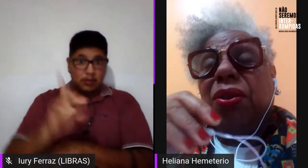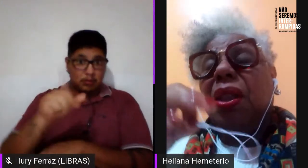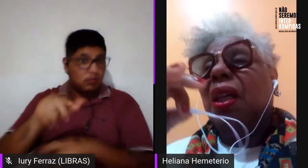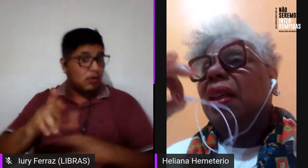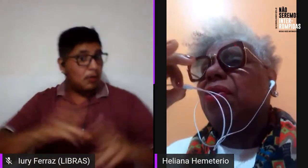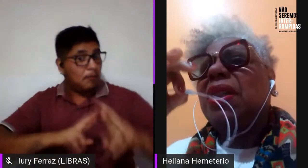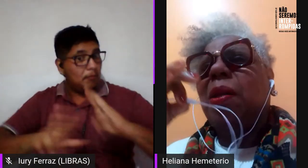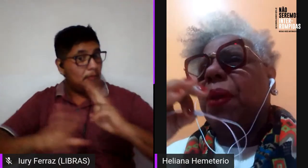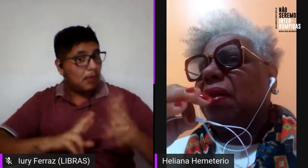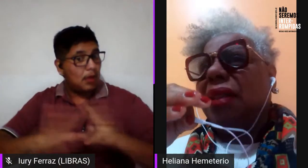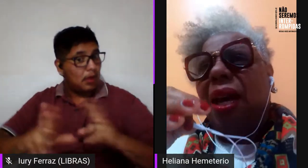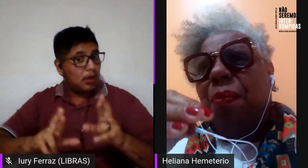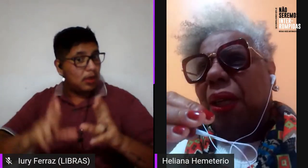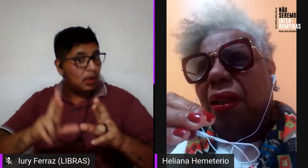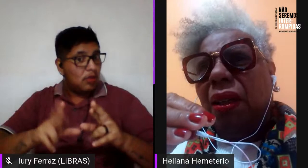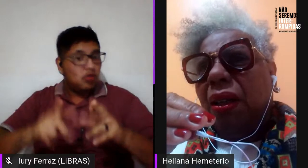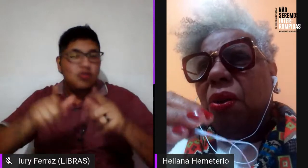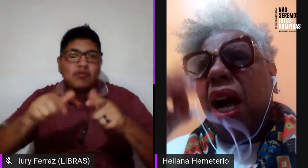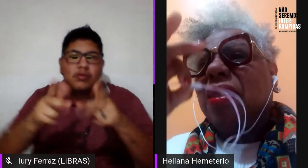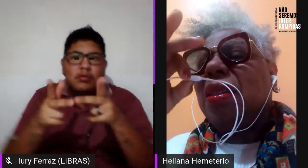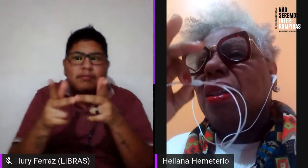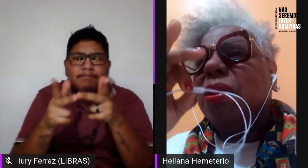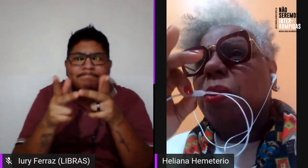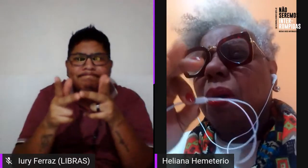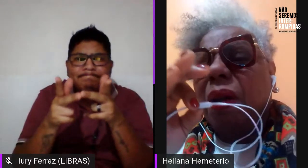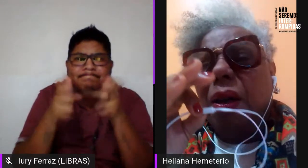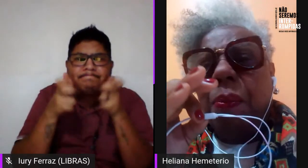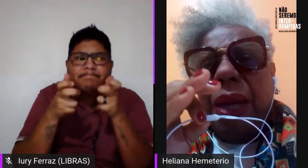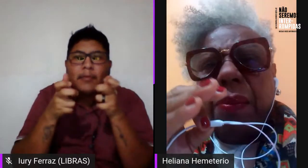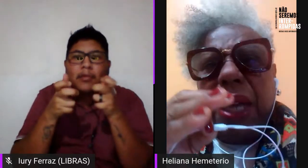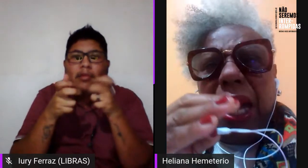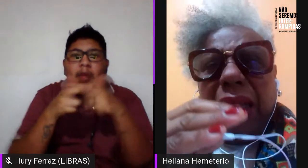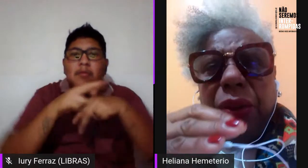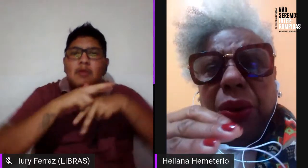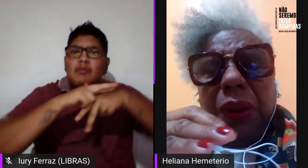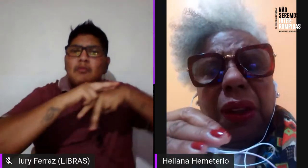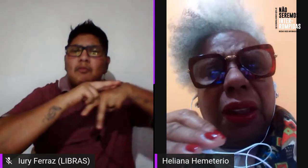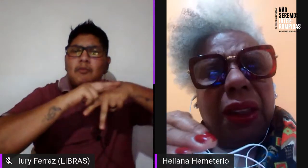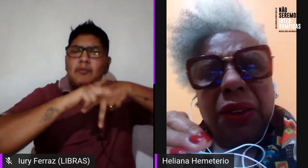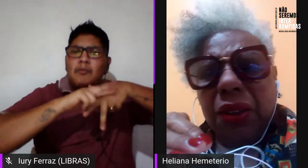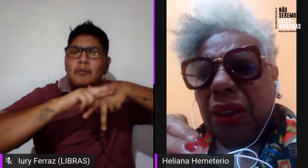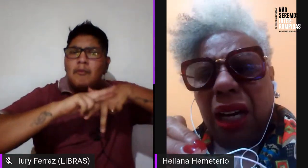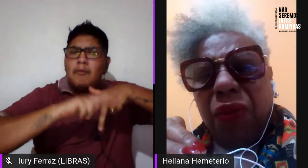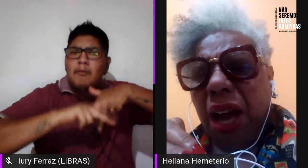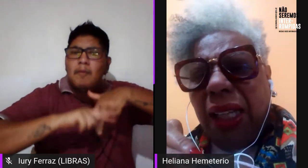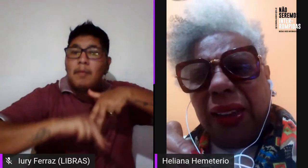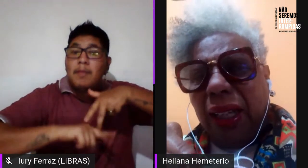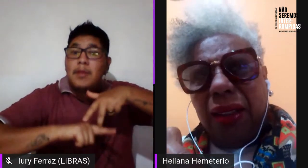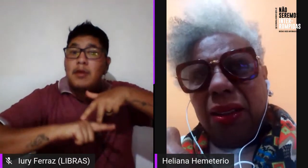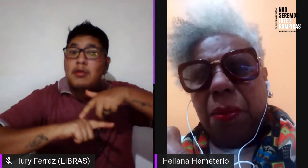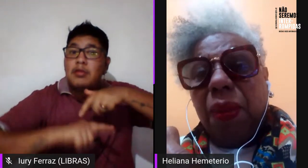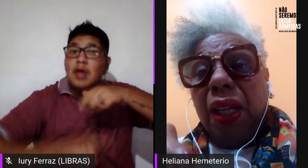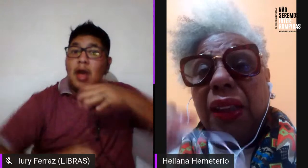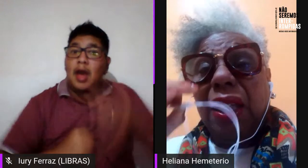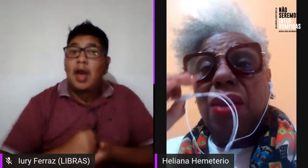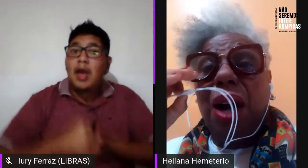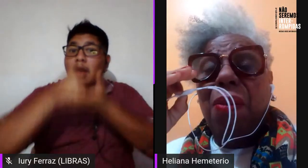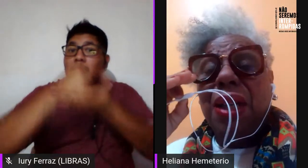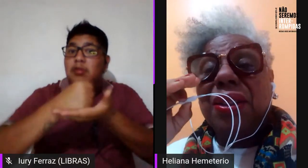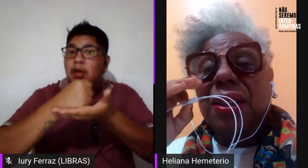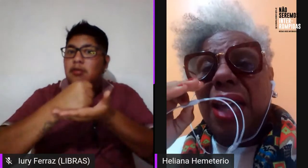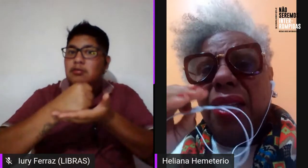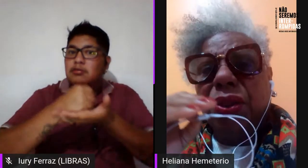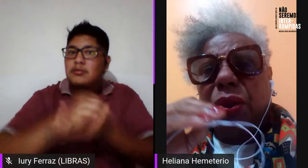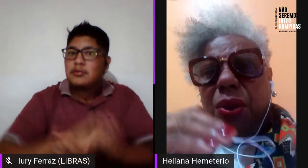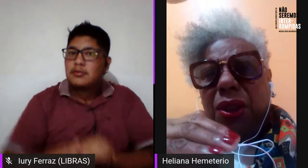questionamentos, que você percebe o racismo permeado na fala delas, então